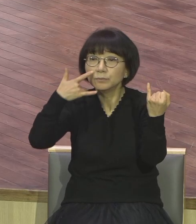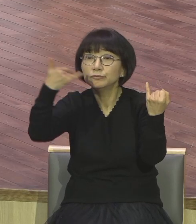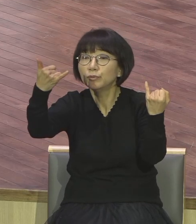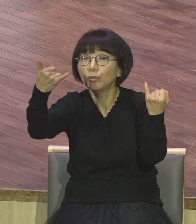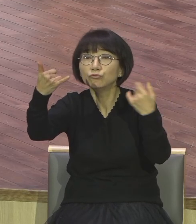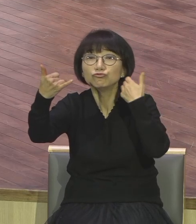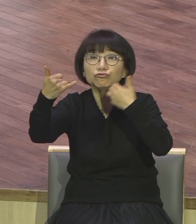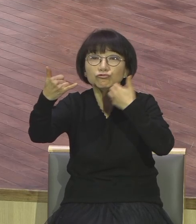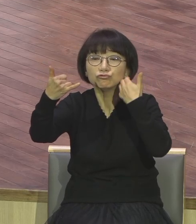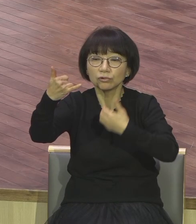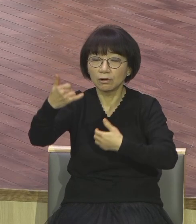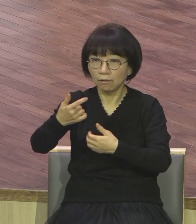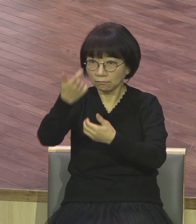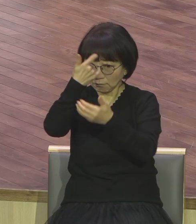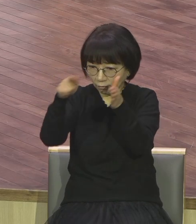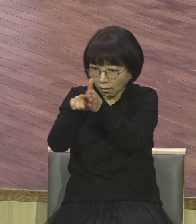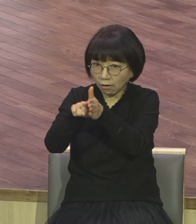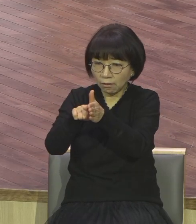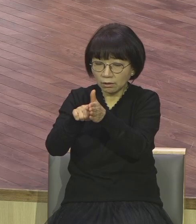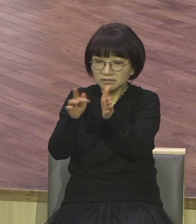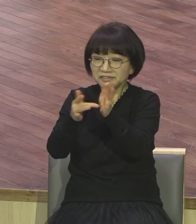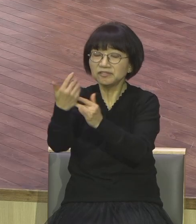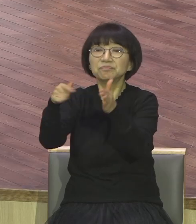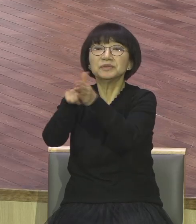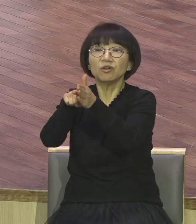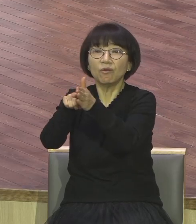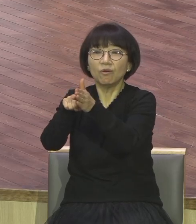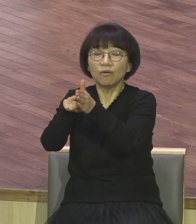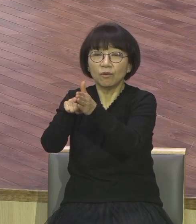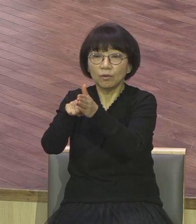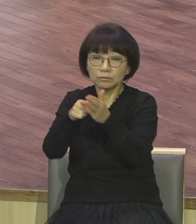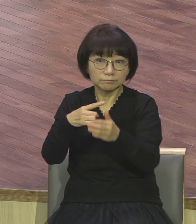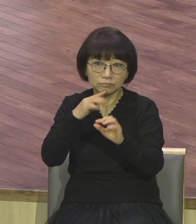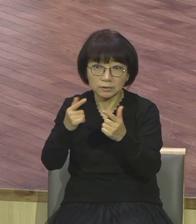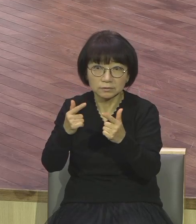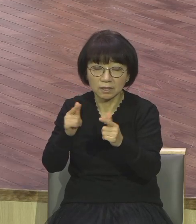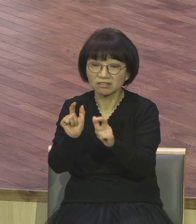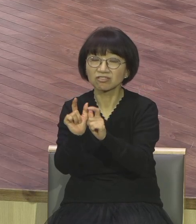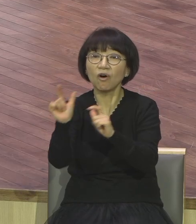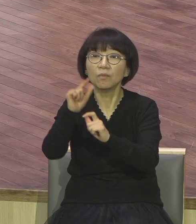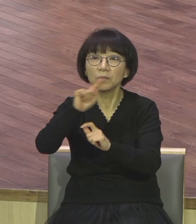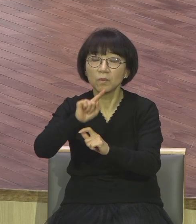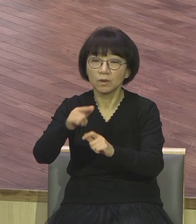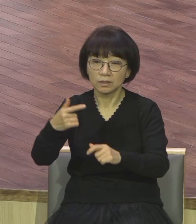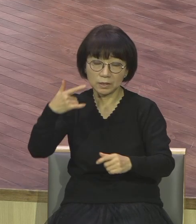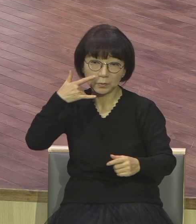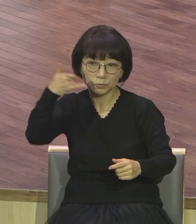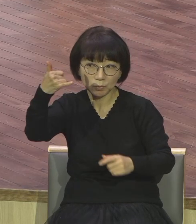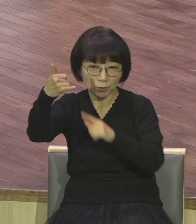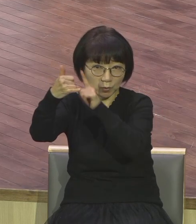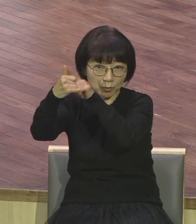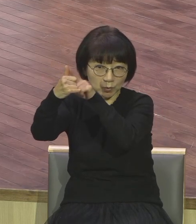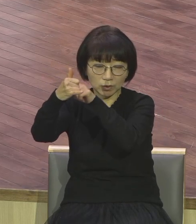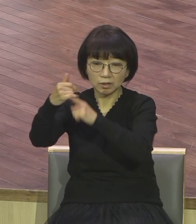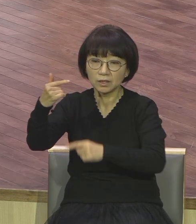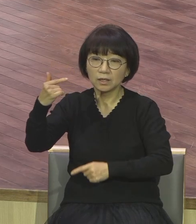독실한 기독교 신자라고 그 정도가 아니요 이 양부모 다 목사란 말이요